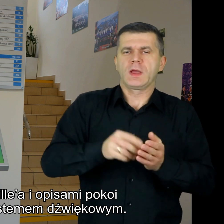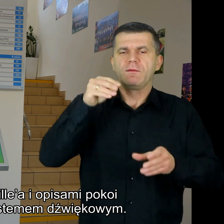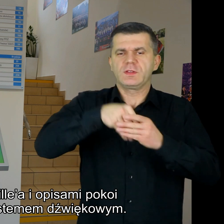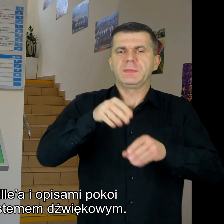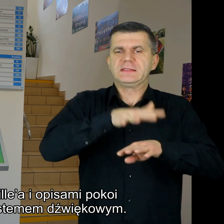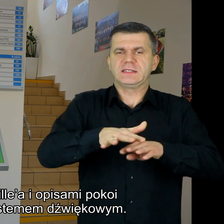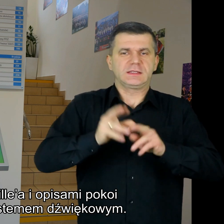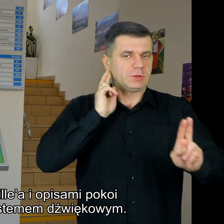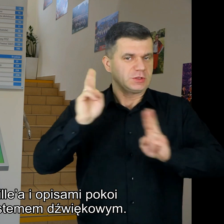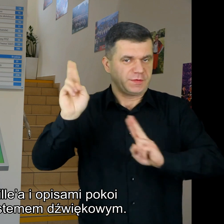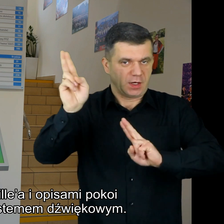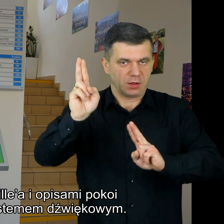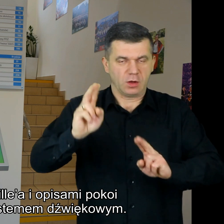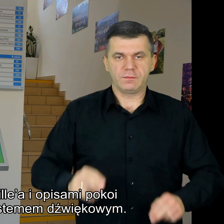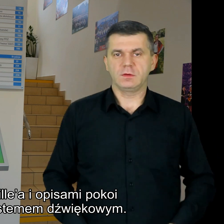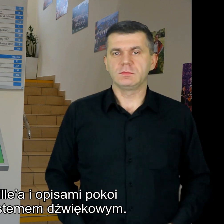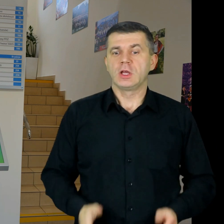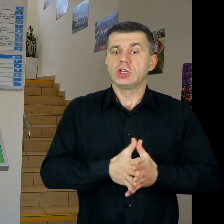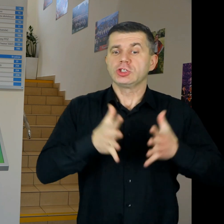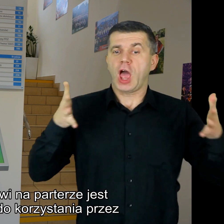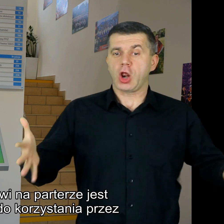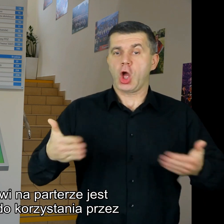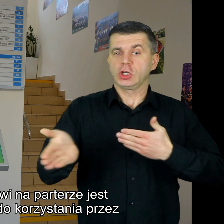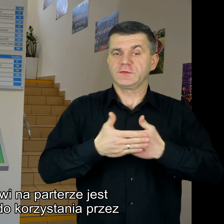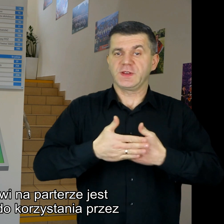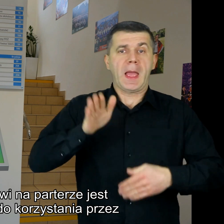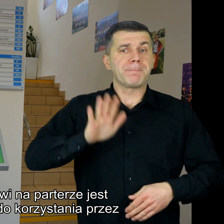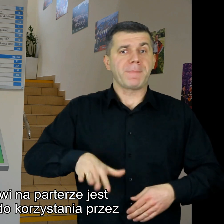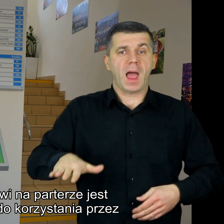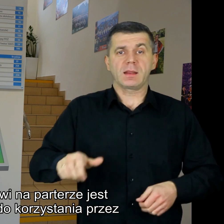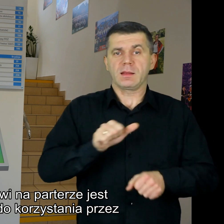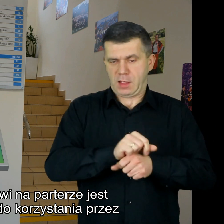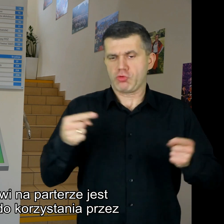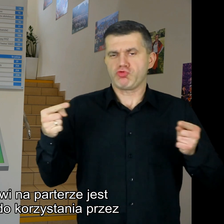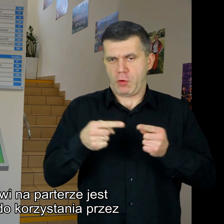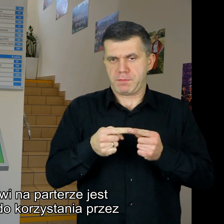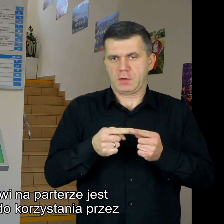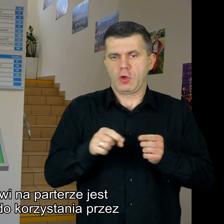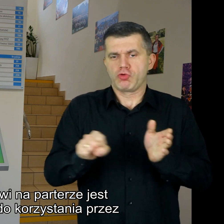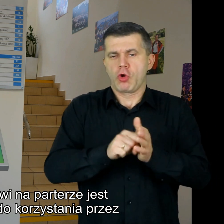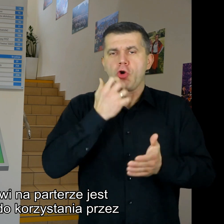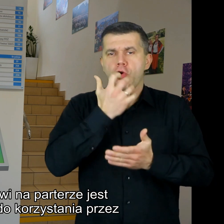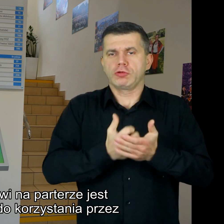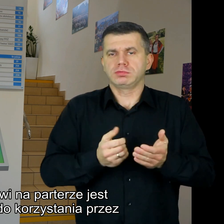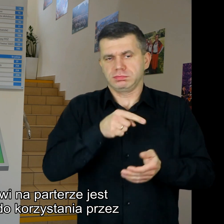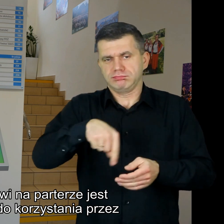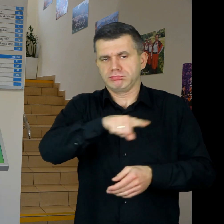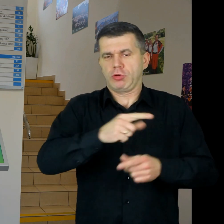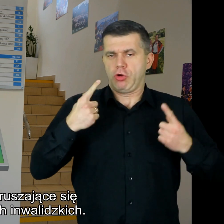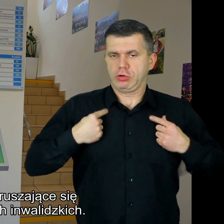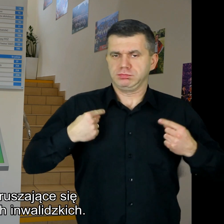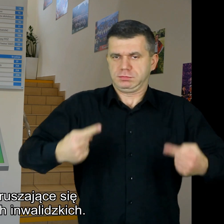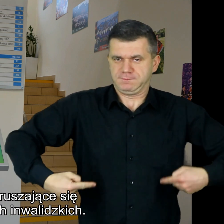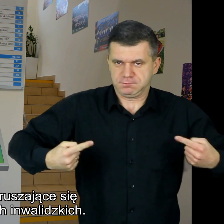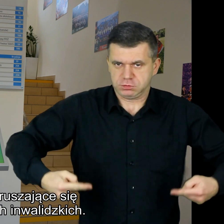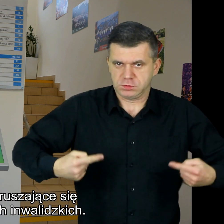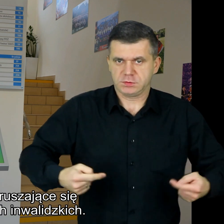systemem dźwiękowym Szerokość drzwi na parterze jest przystosowana do korzystania przez osoby poruszające się na